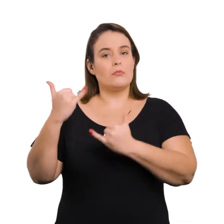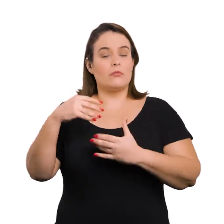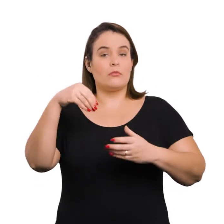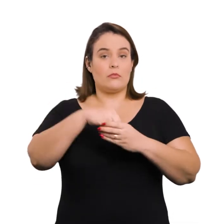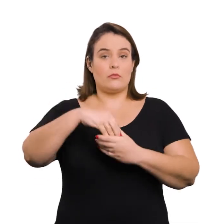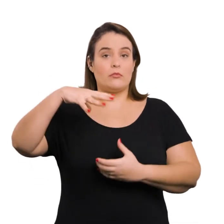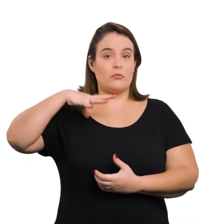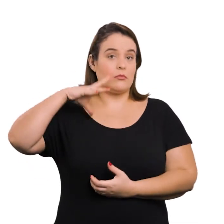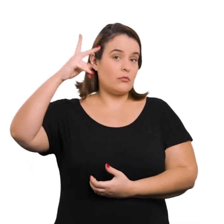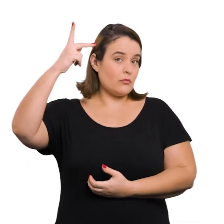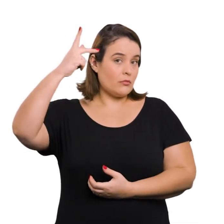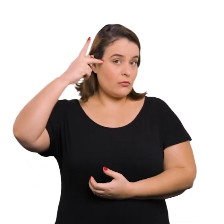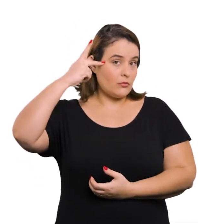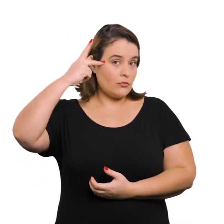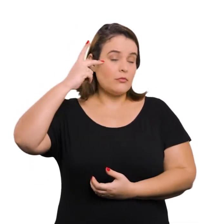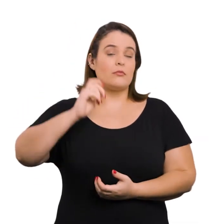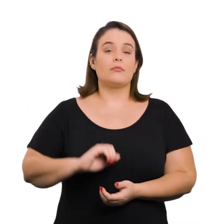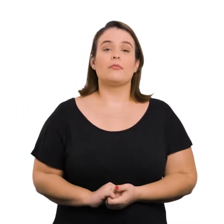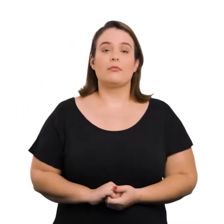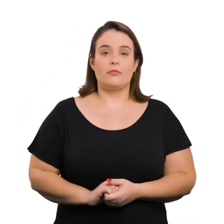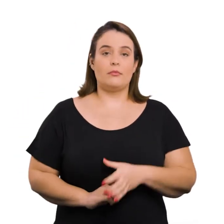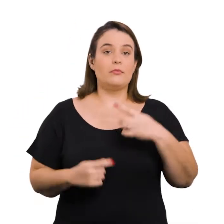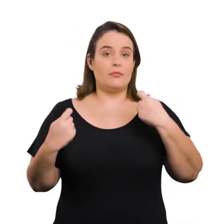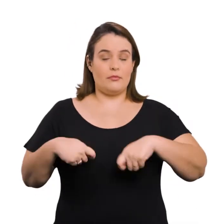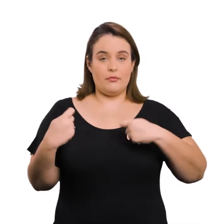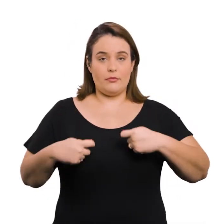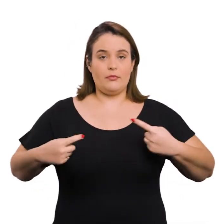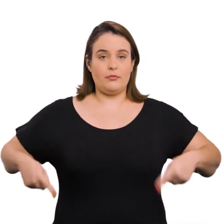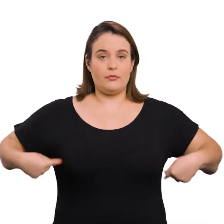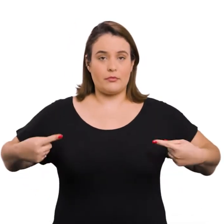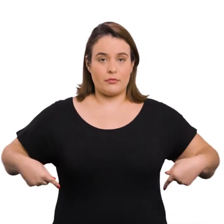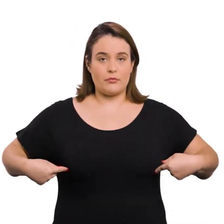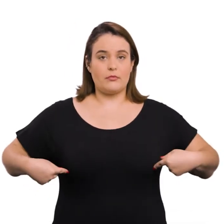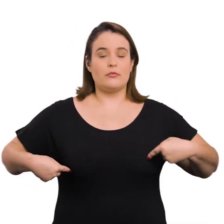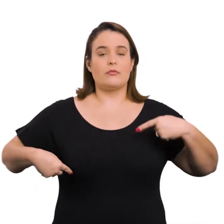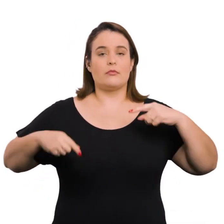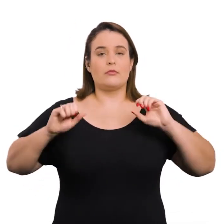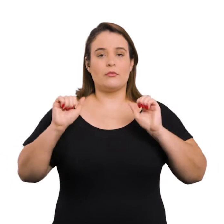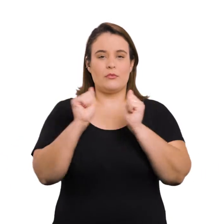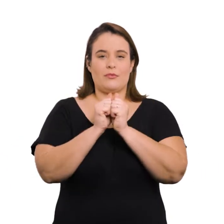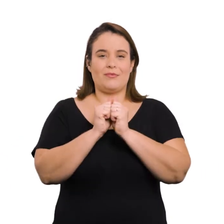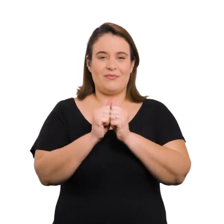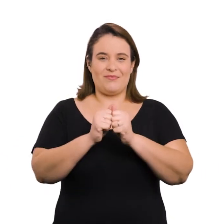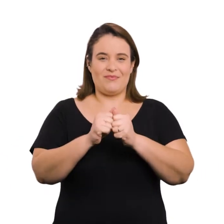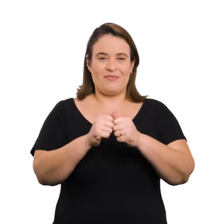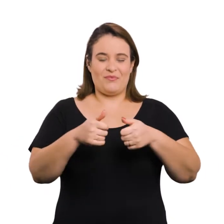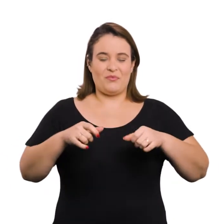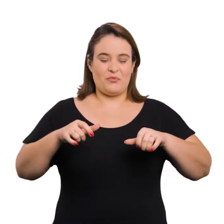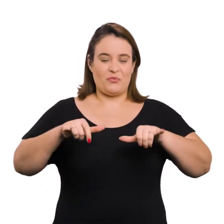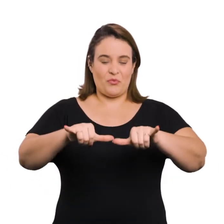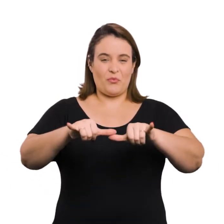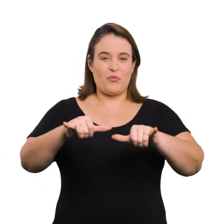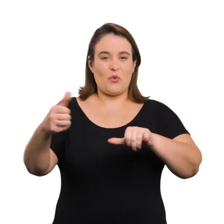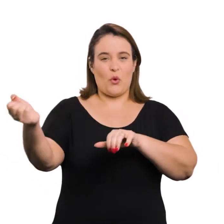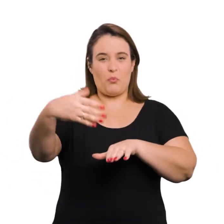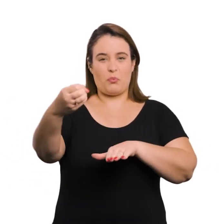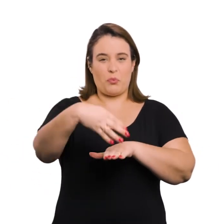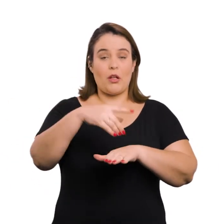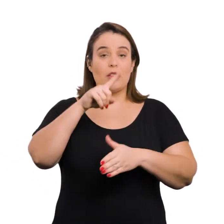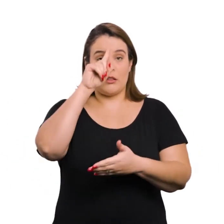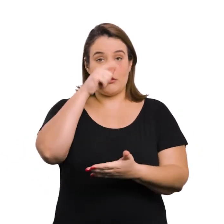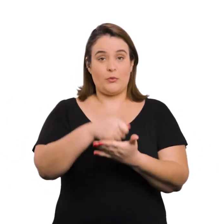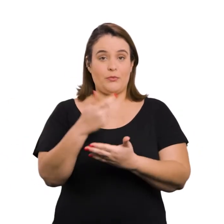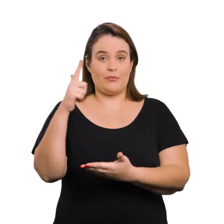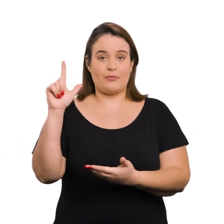similares localizados no município de São Paulo, possuírem cadeiras de rodas acopladas a carrinhos de compras e determina